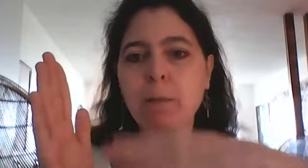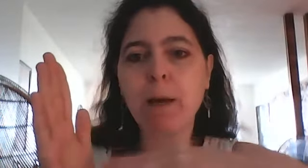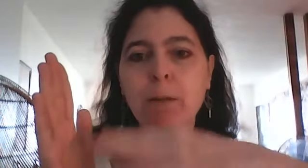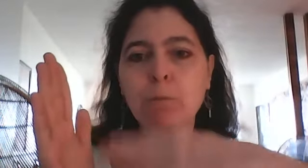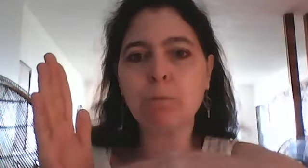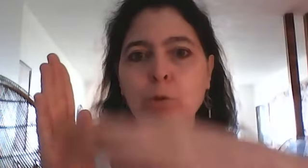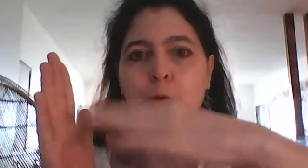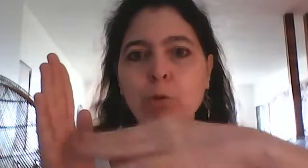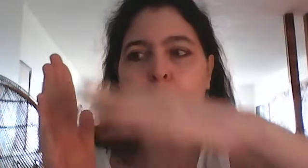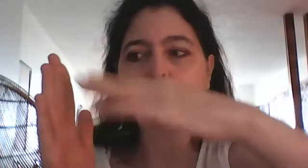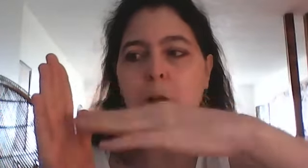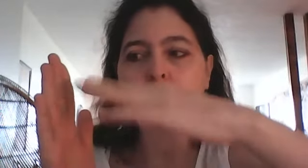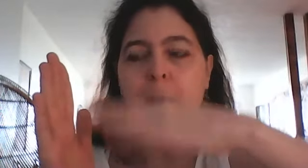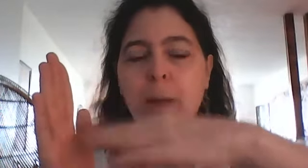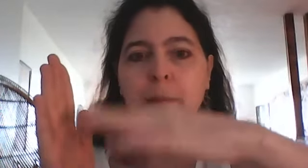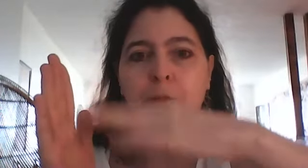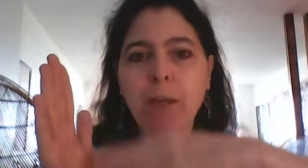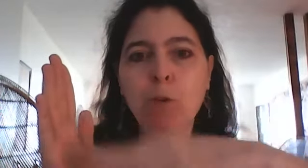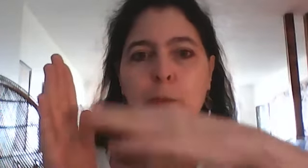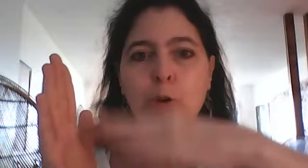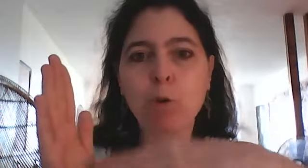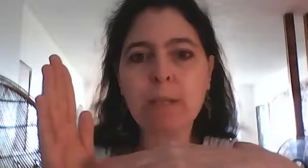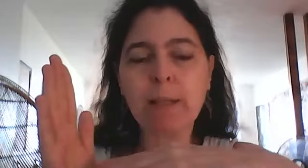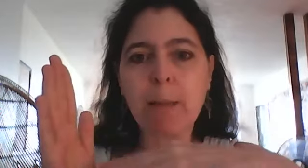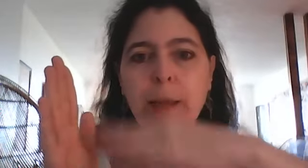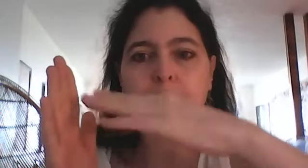autour en périphérie au milieu au centre de la main